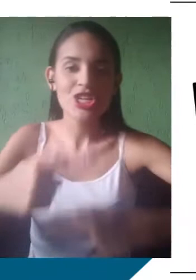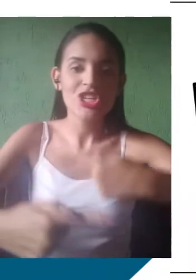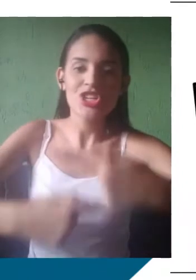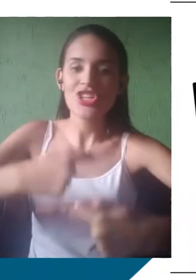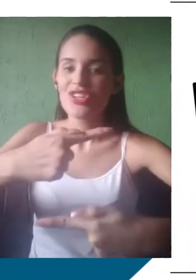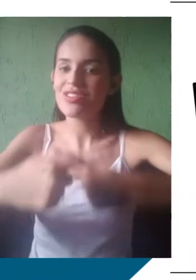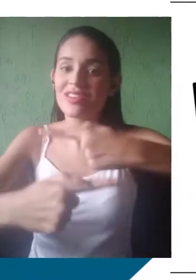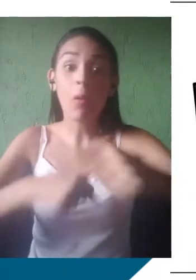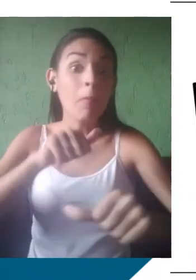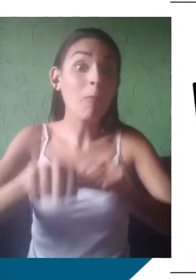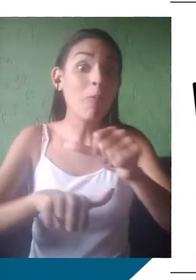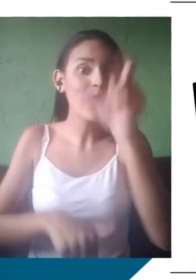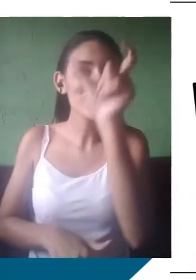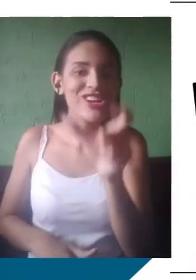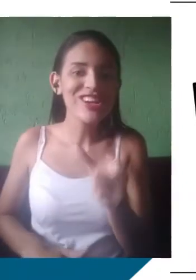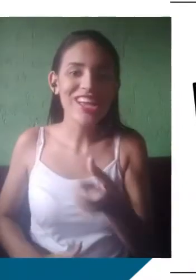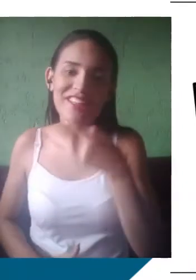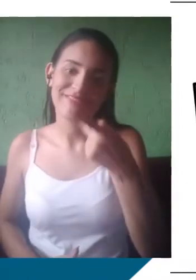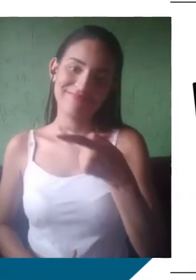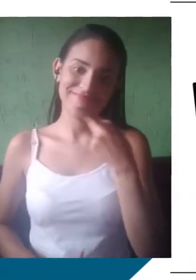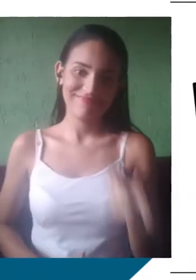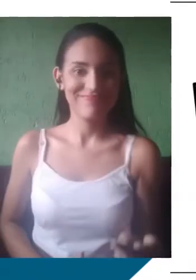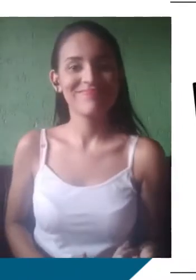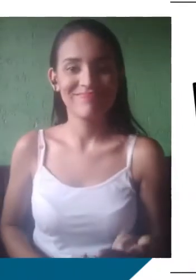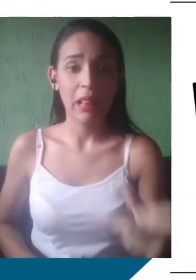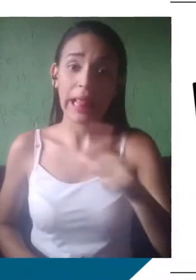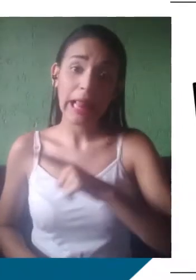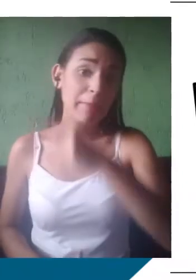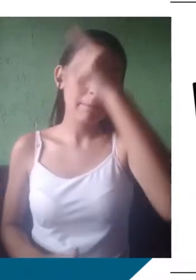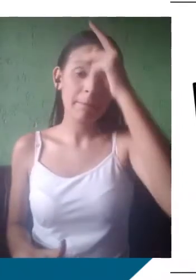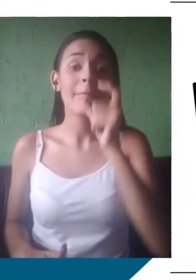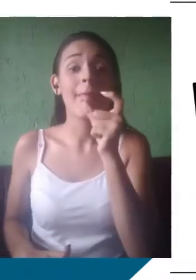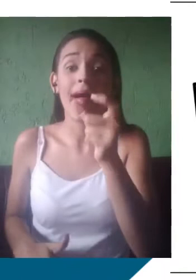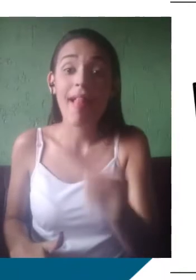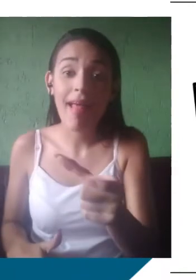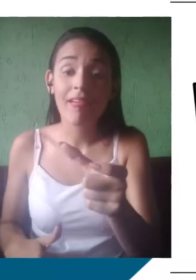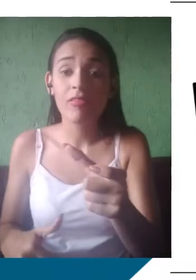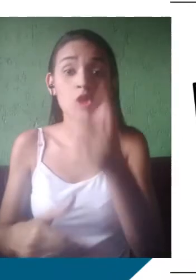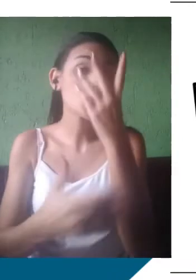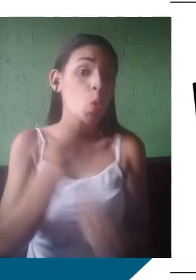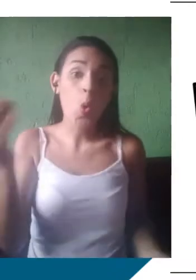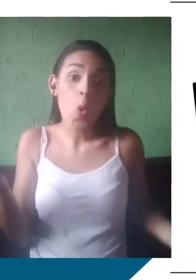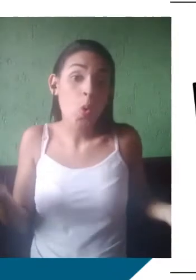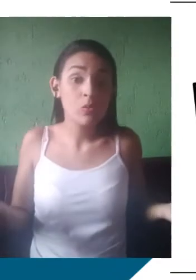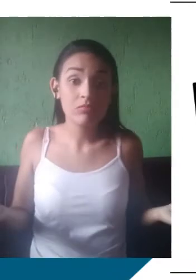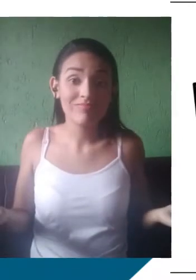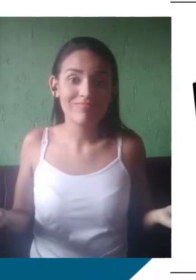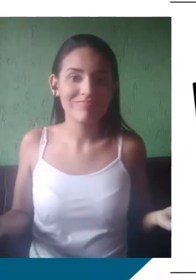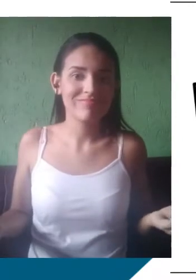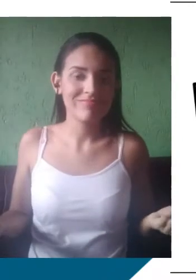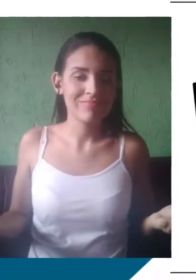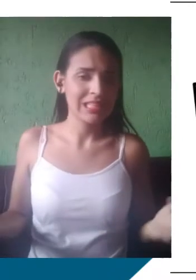e semântico, ocorreram ao longo de, nesse exemplo aqui, ao longo de séculos. Então, as